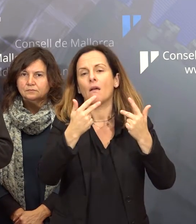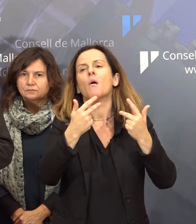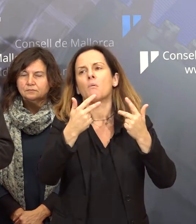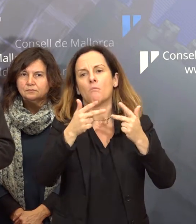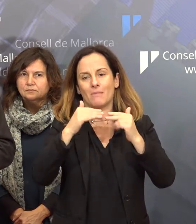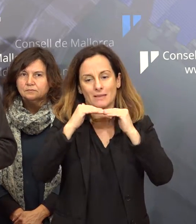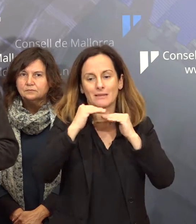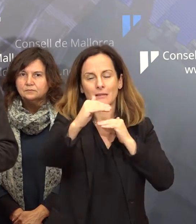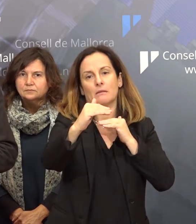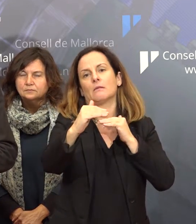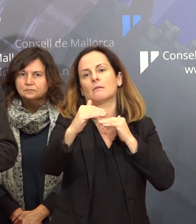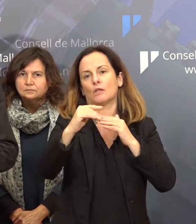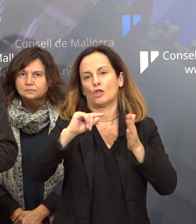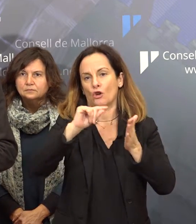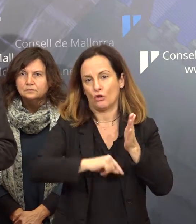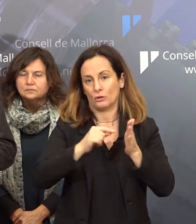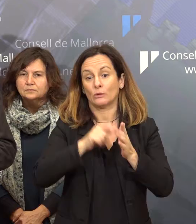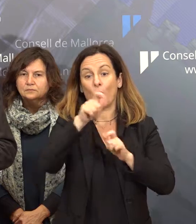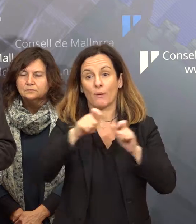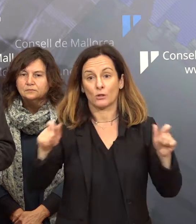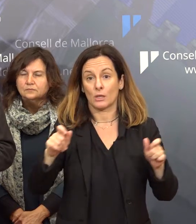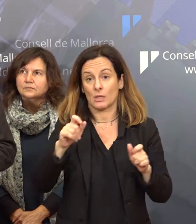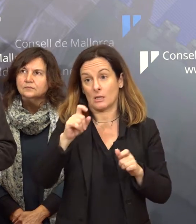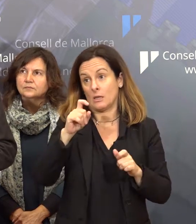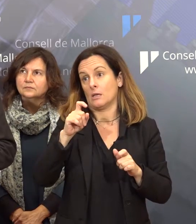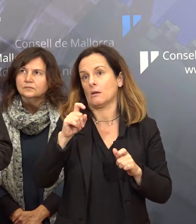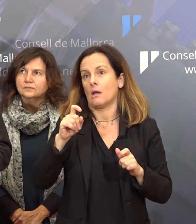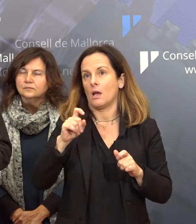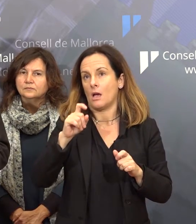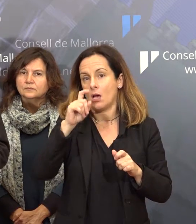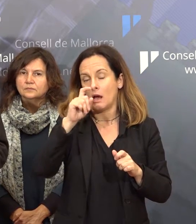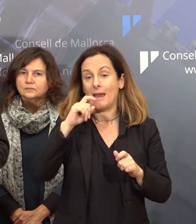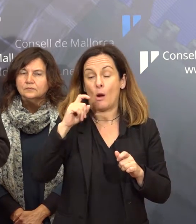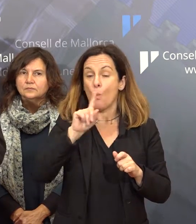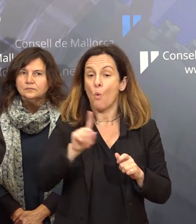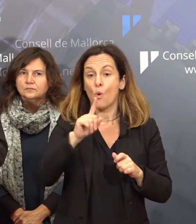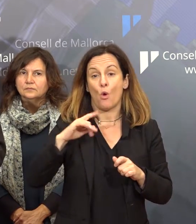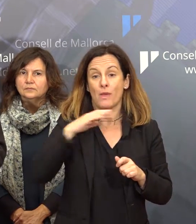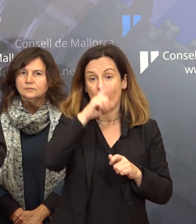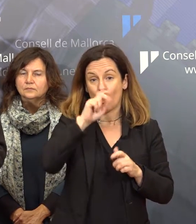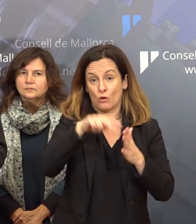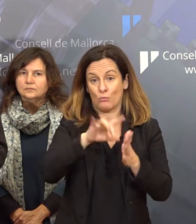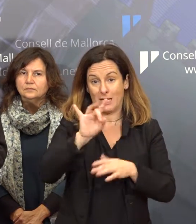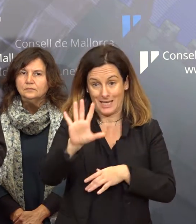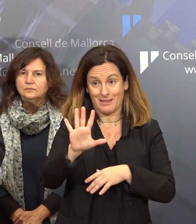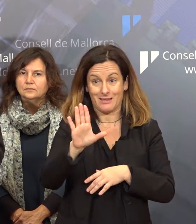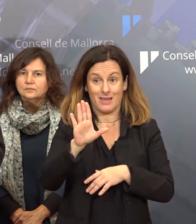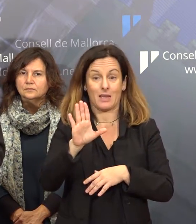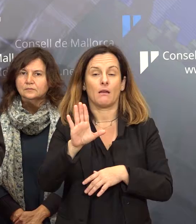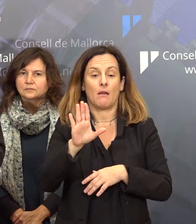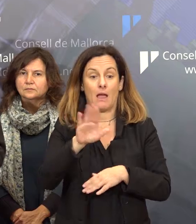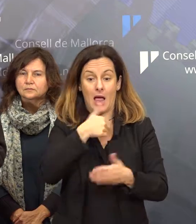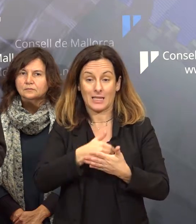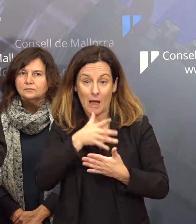persones que estan ocupant lloc de feina temporal des de 1 de gener 2015 que és aquest altre col·lectiu que també us